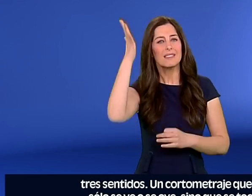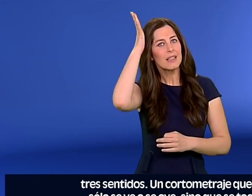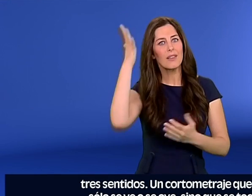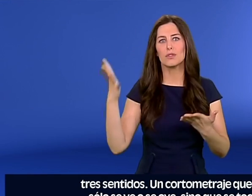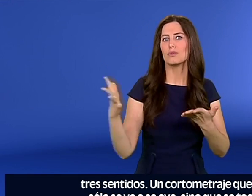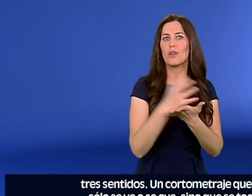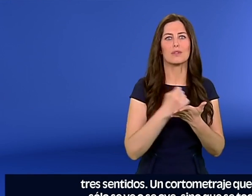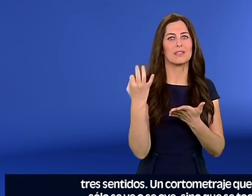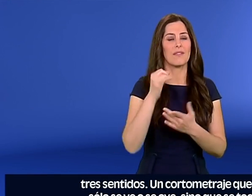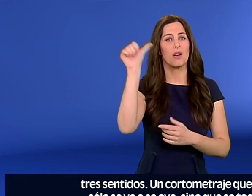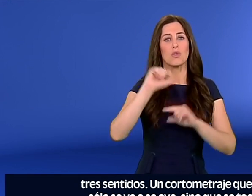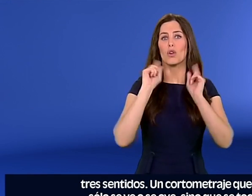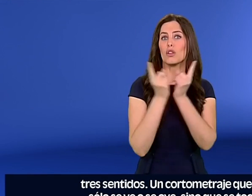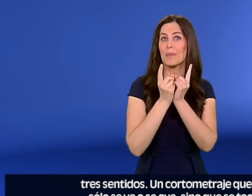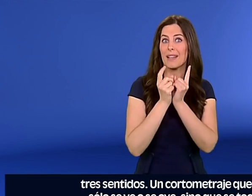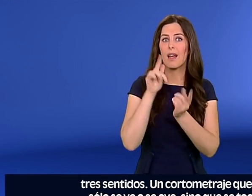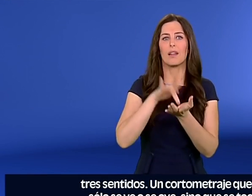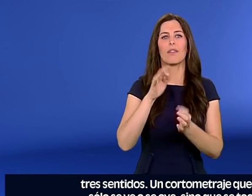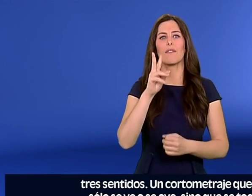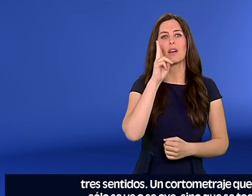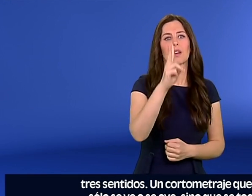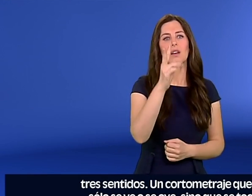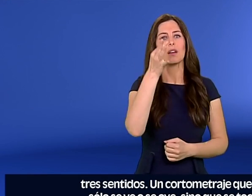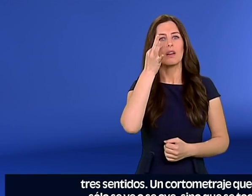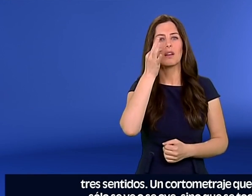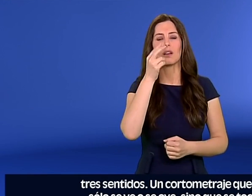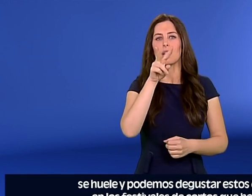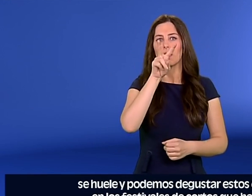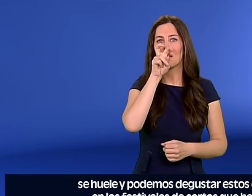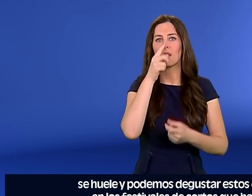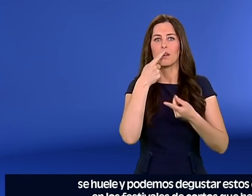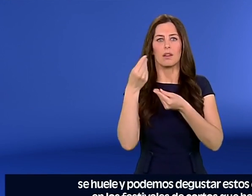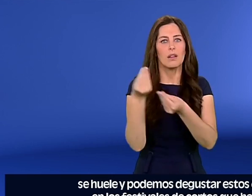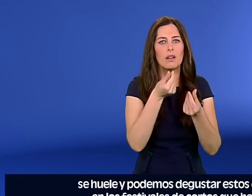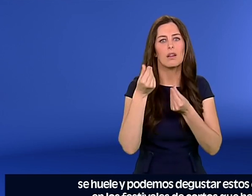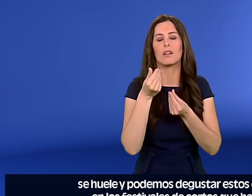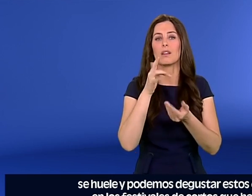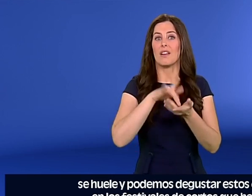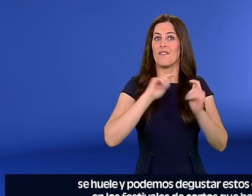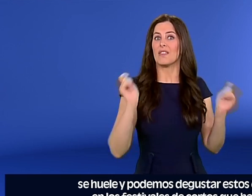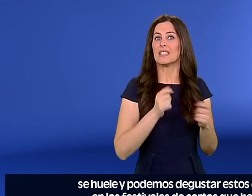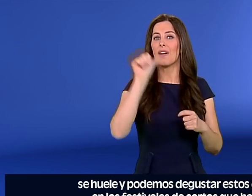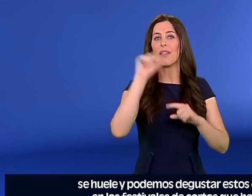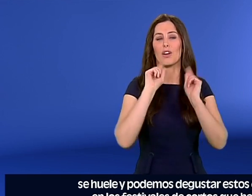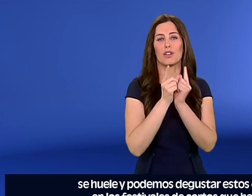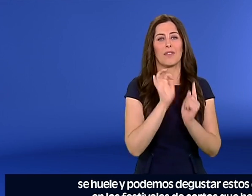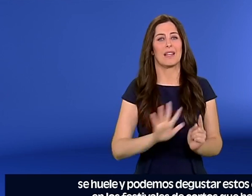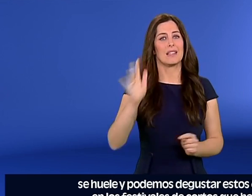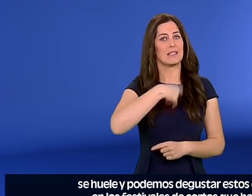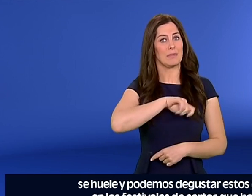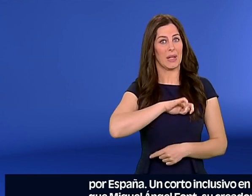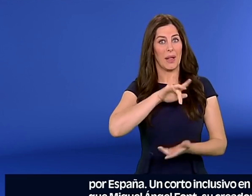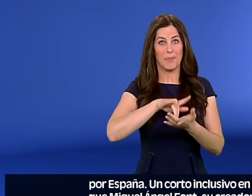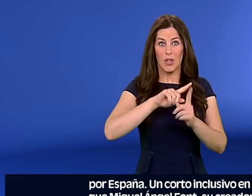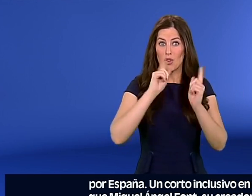sentidos. Un cortometraje que no solo se ve o se oye, sino que se toca, se huele y podemos degustar estos días en los festivales de